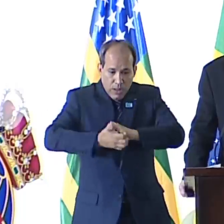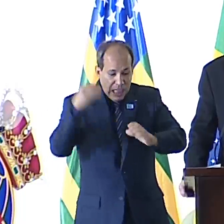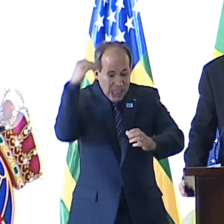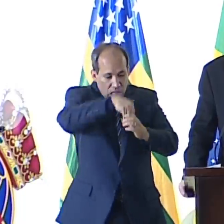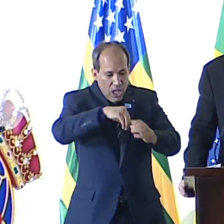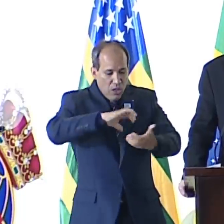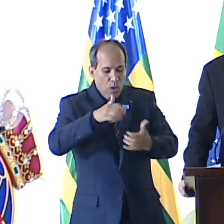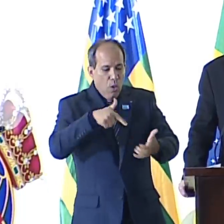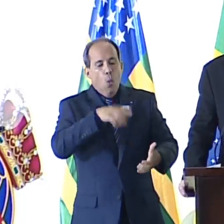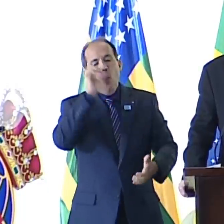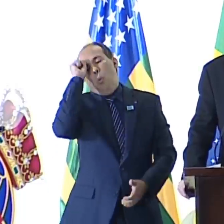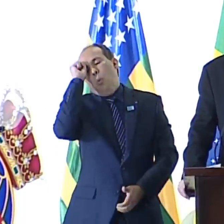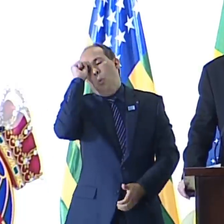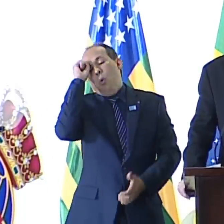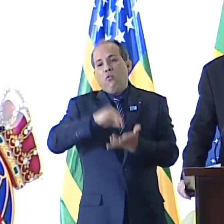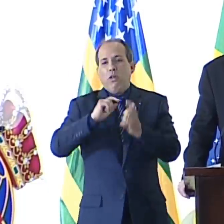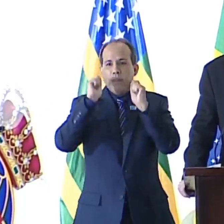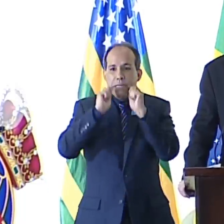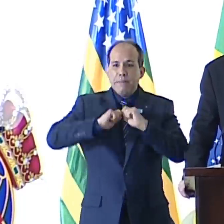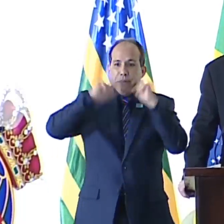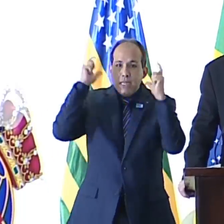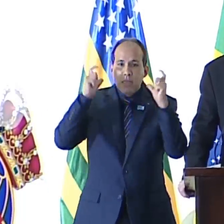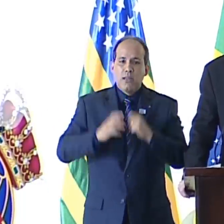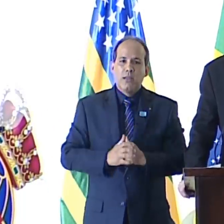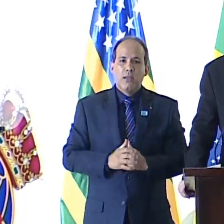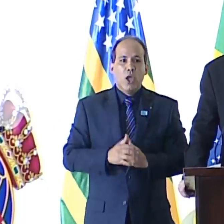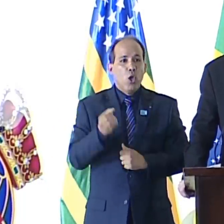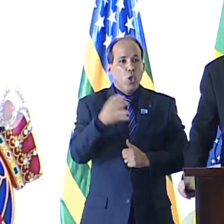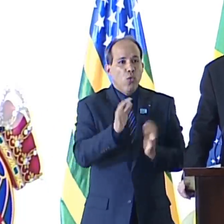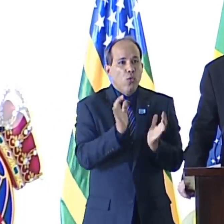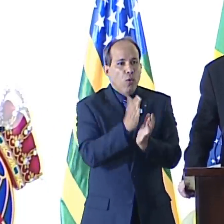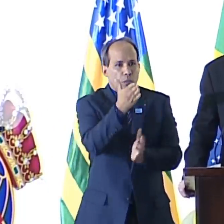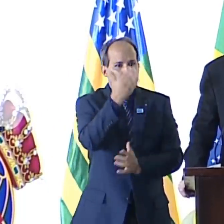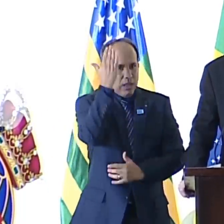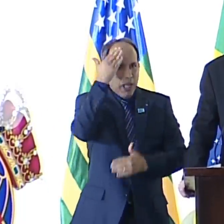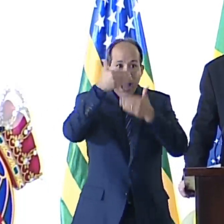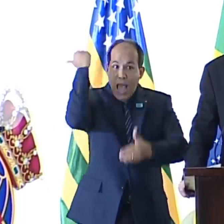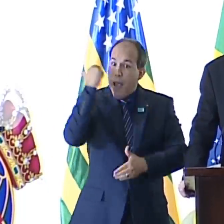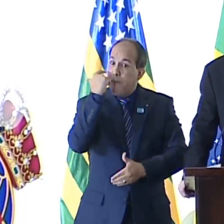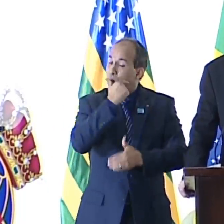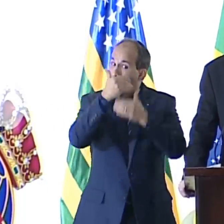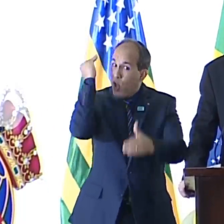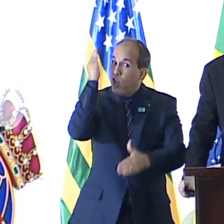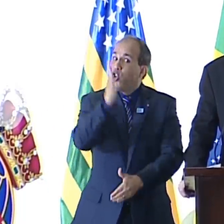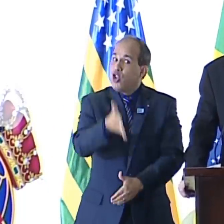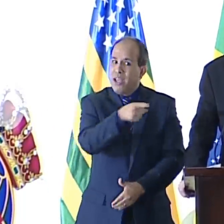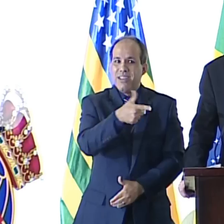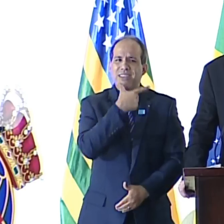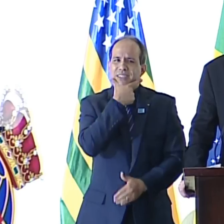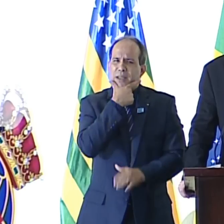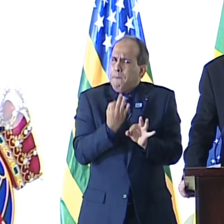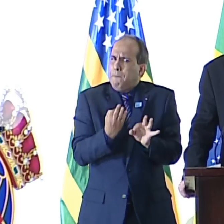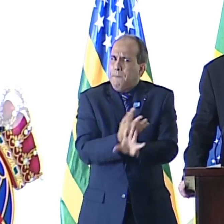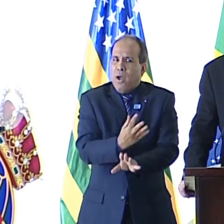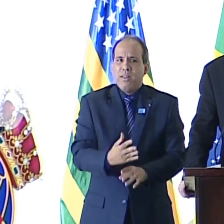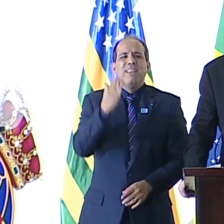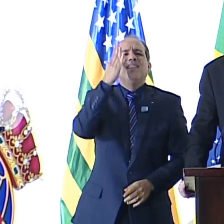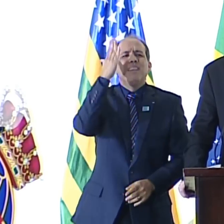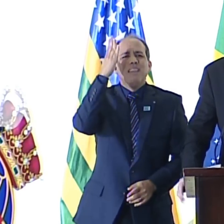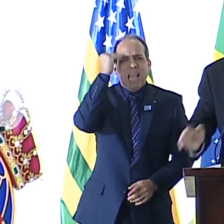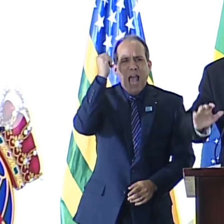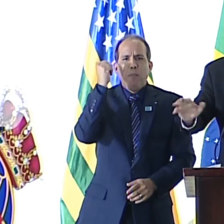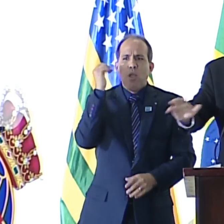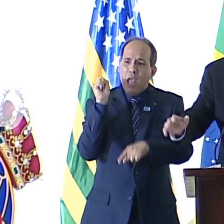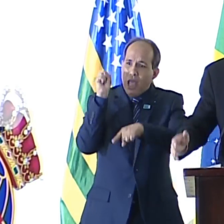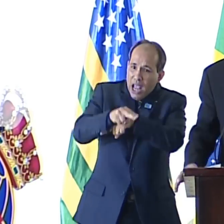o Itamaraty. Esta nova turma, quero crer, já nasce com os olhos abertos, já chega com o sorriso de quem sabe que está